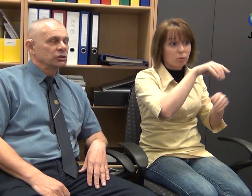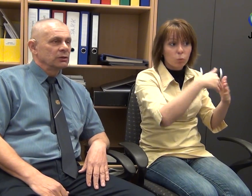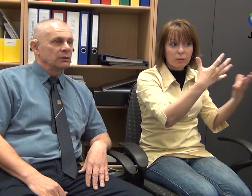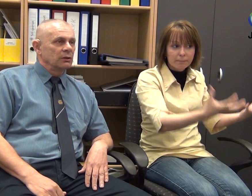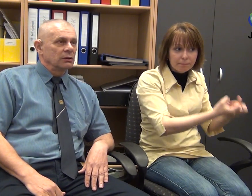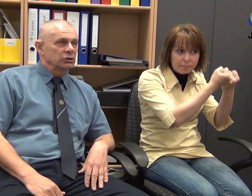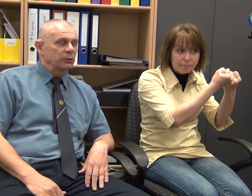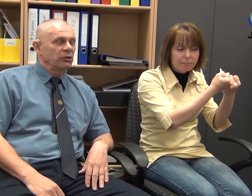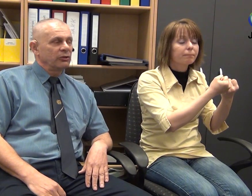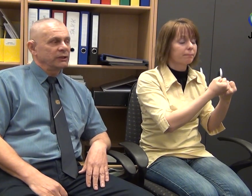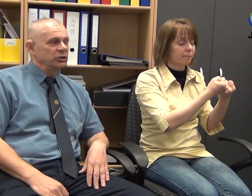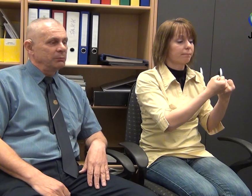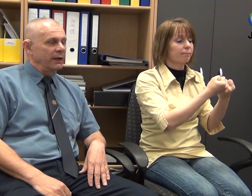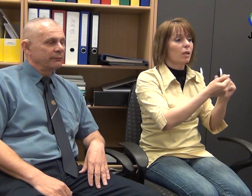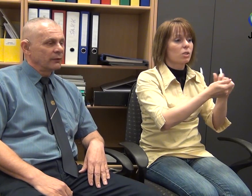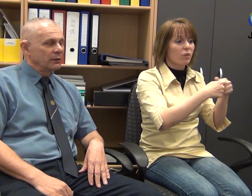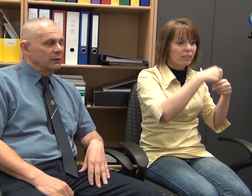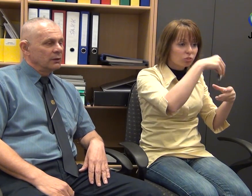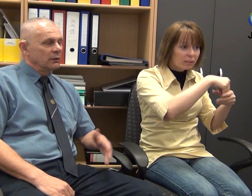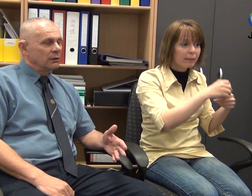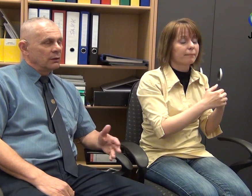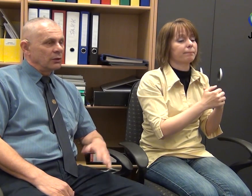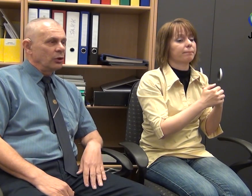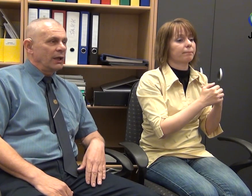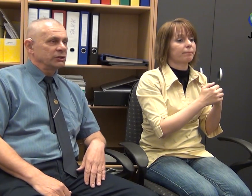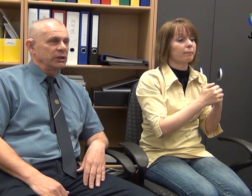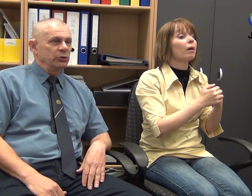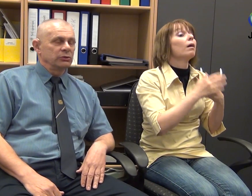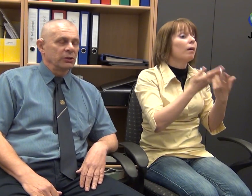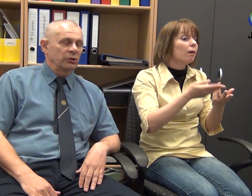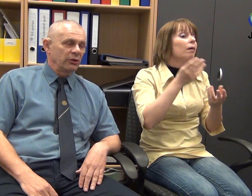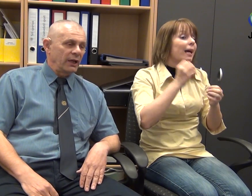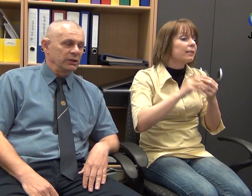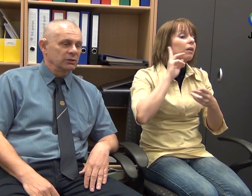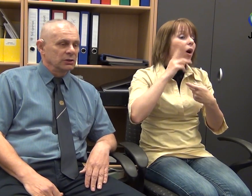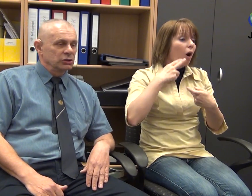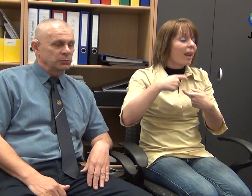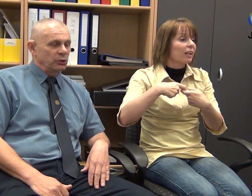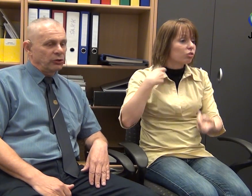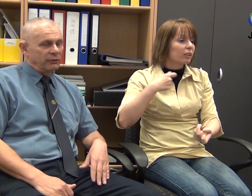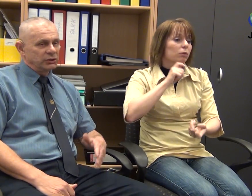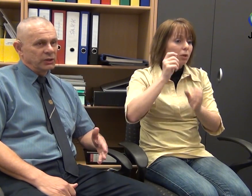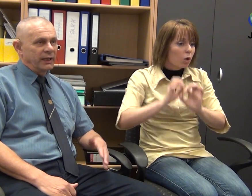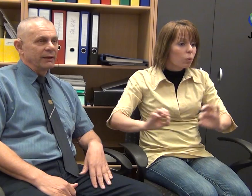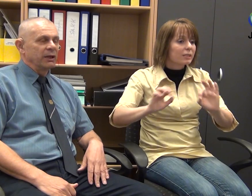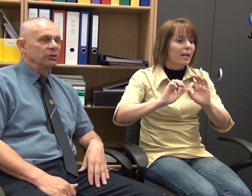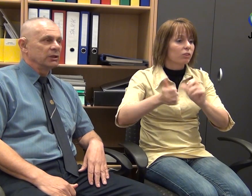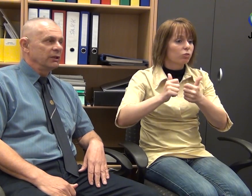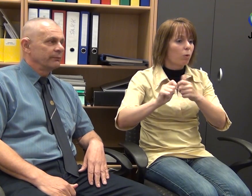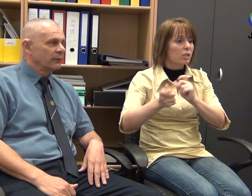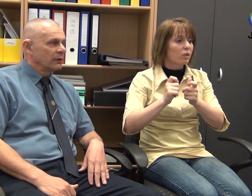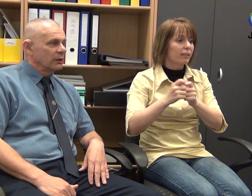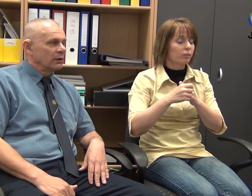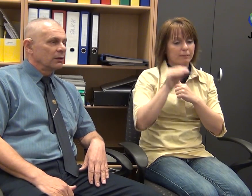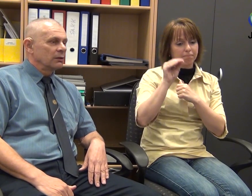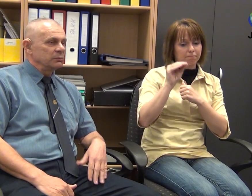sportszövetségben a hallássirült Magyarországi Sportszövetség engedjelölt